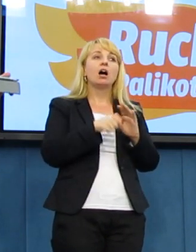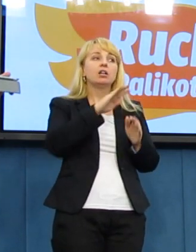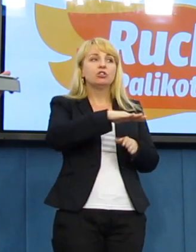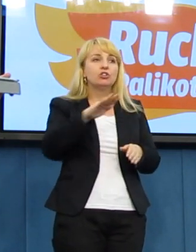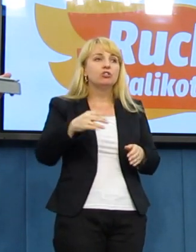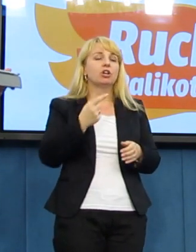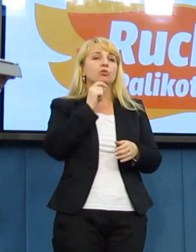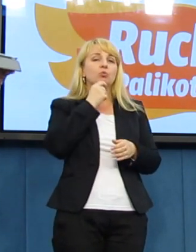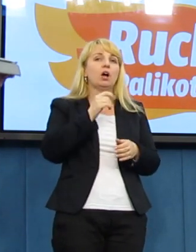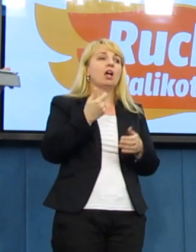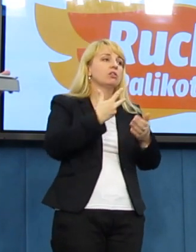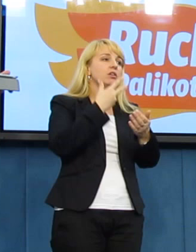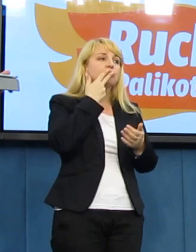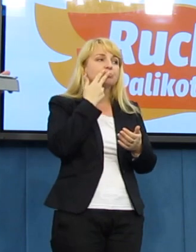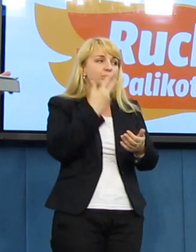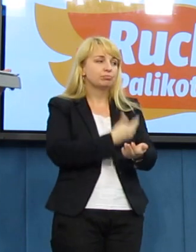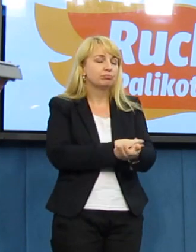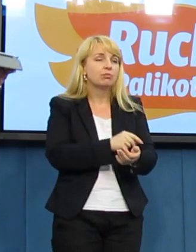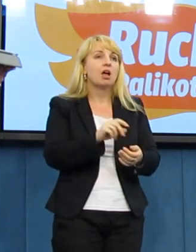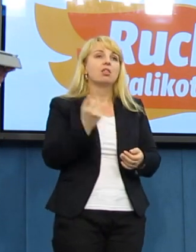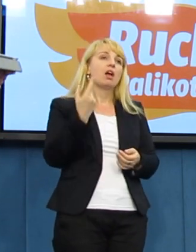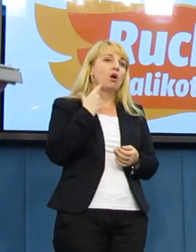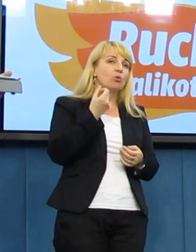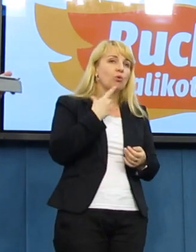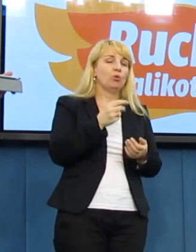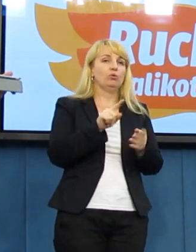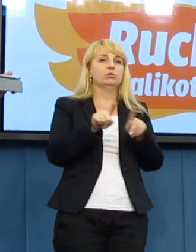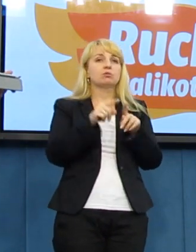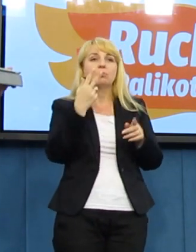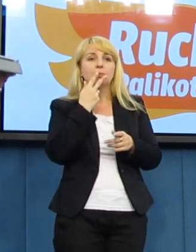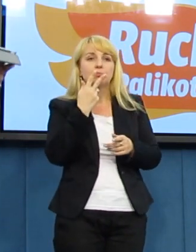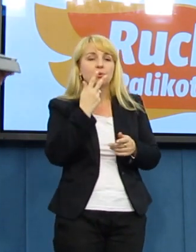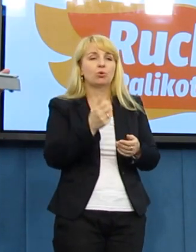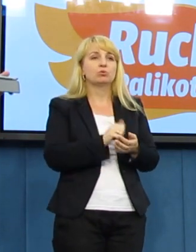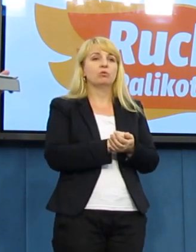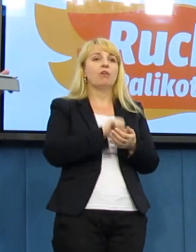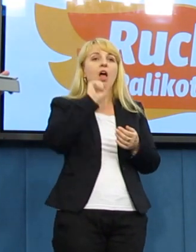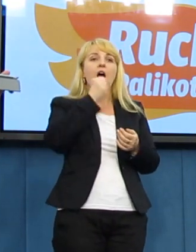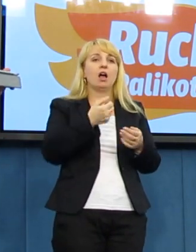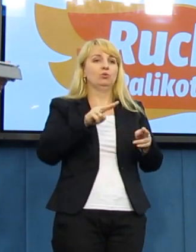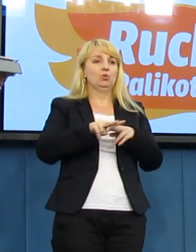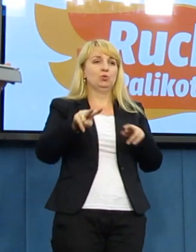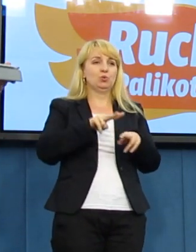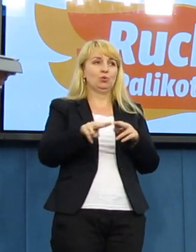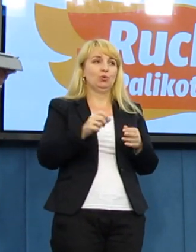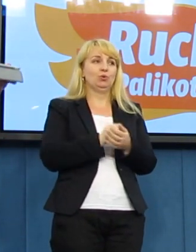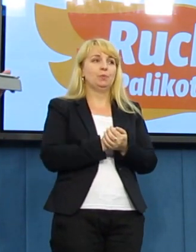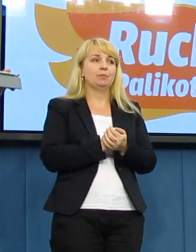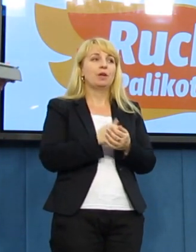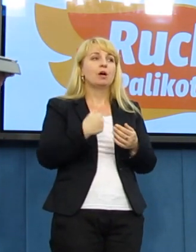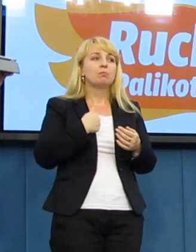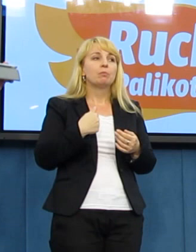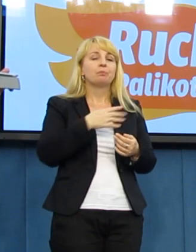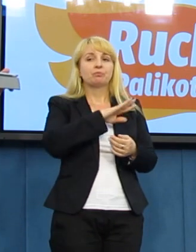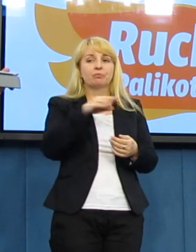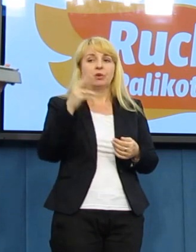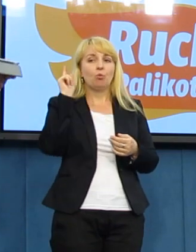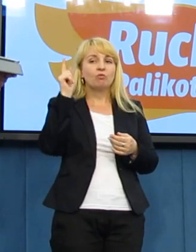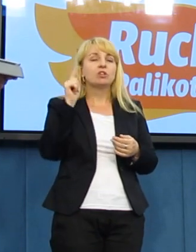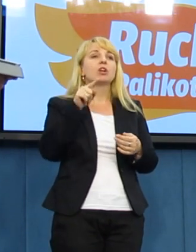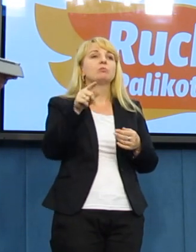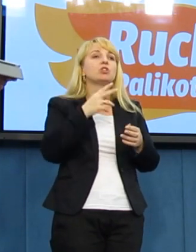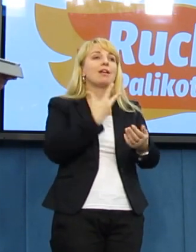Ani konopi, ani alkoholu, ani papierosów, ani cukru. Uważamy, że wszystkie narkotyki są